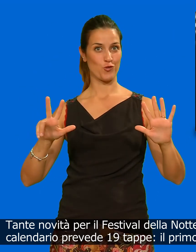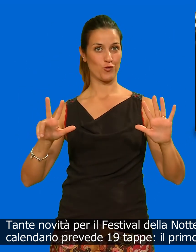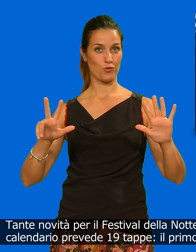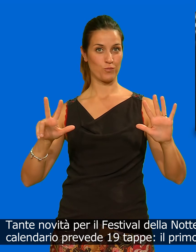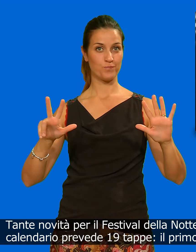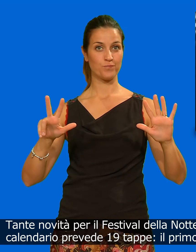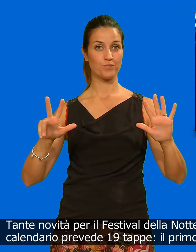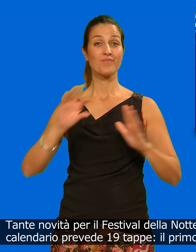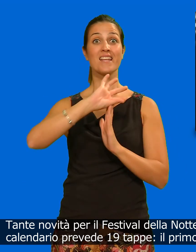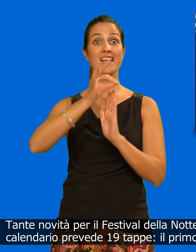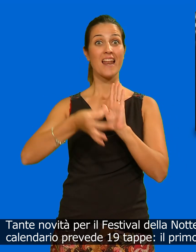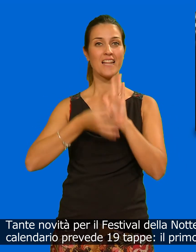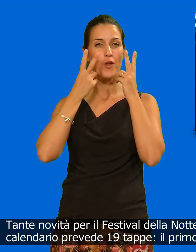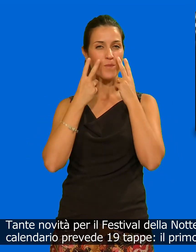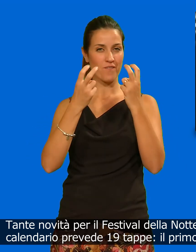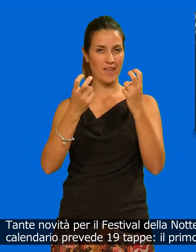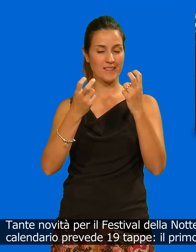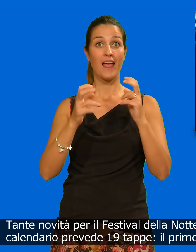il calendario prevede 19 tappe